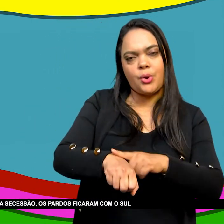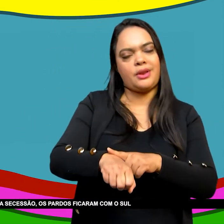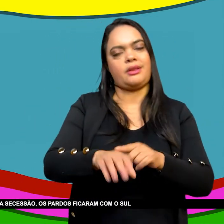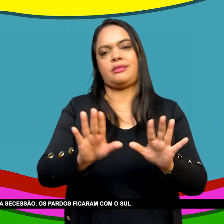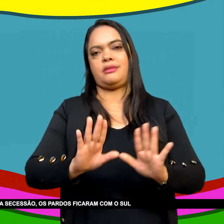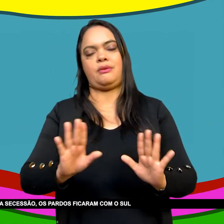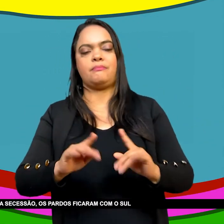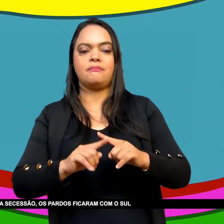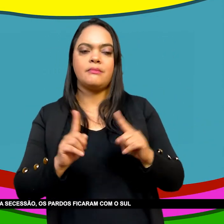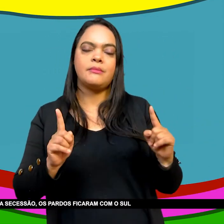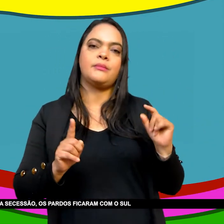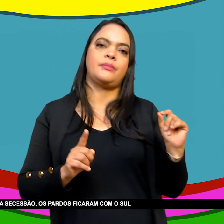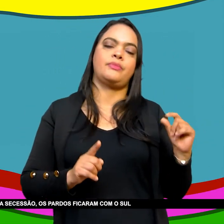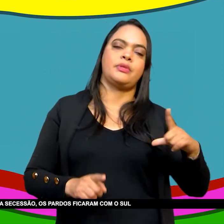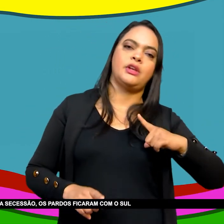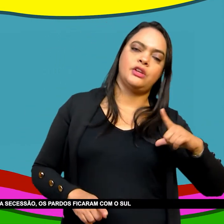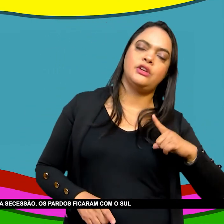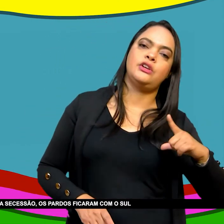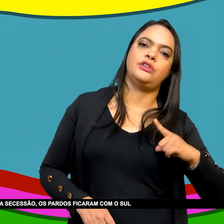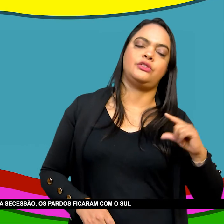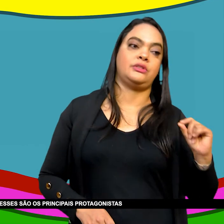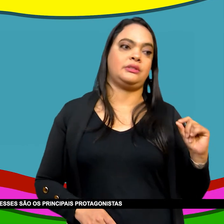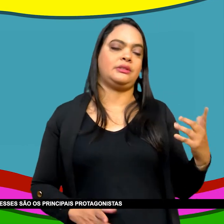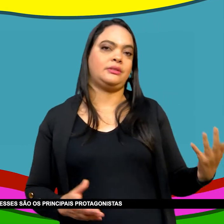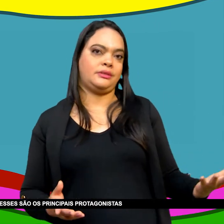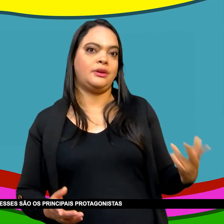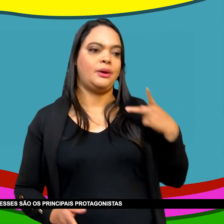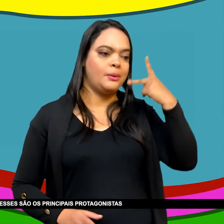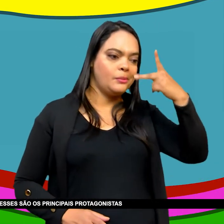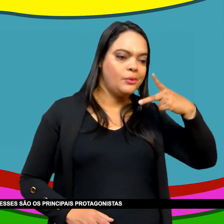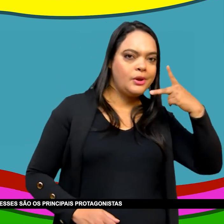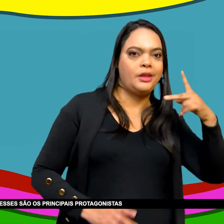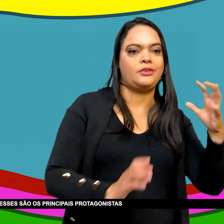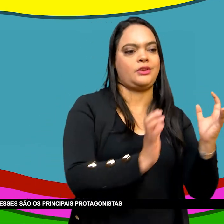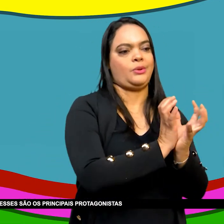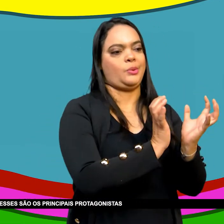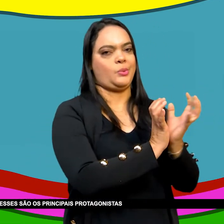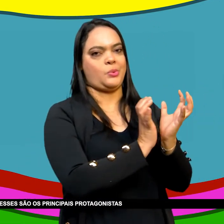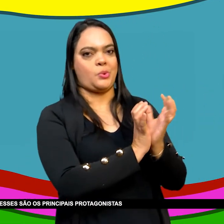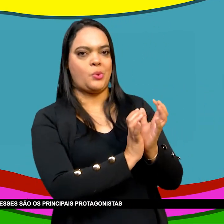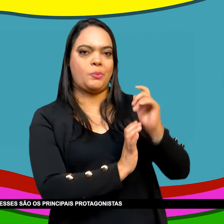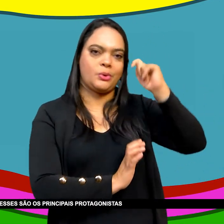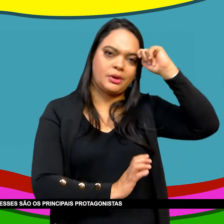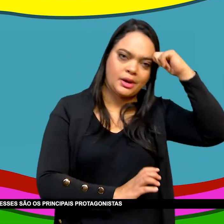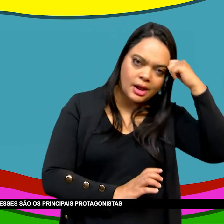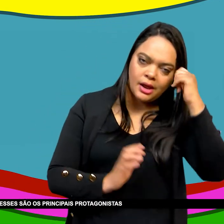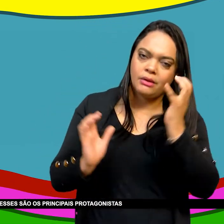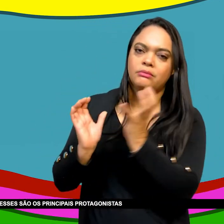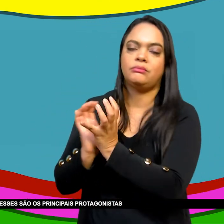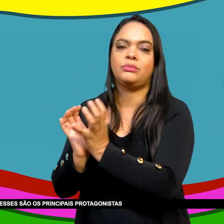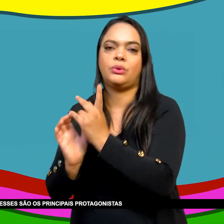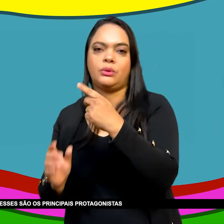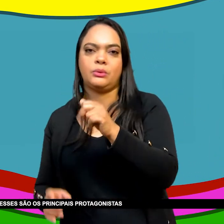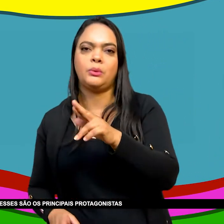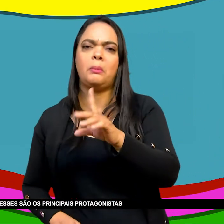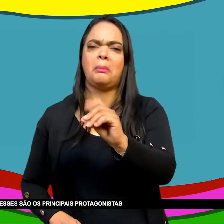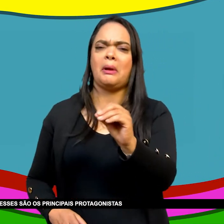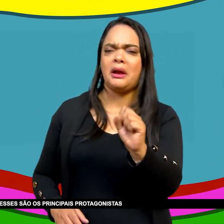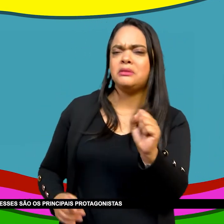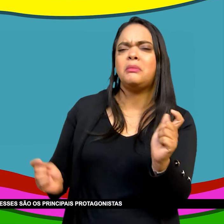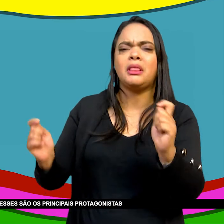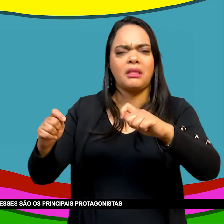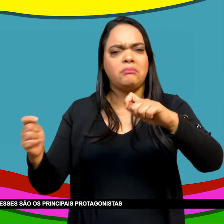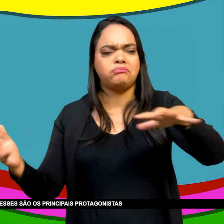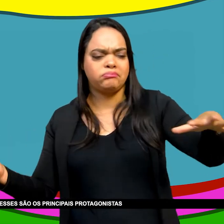a ver Até uma secessão Os pardos Ficaram com o sul Do país Os negros Com o norte E etc Então acho que